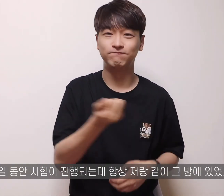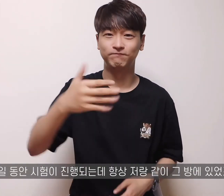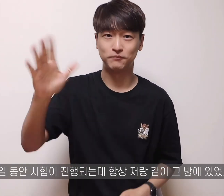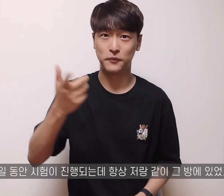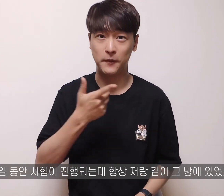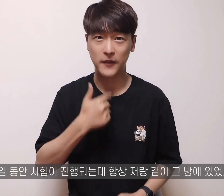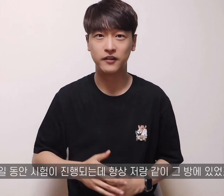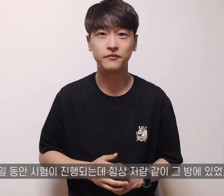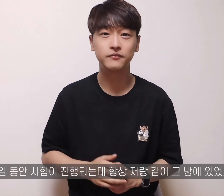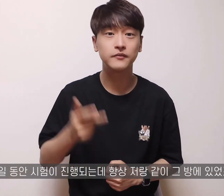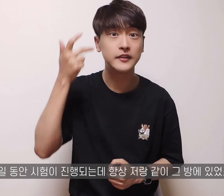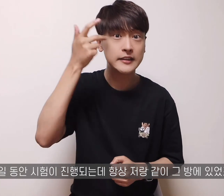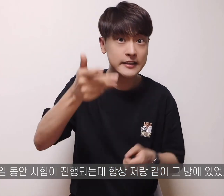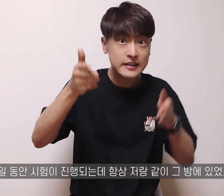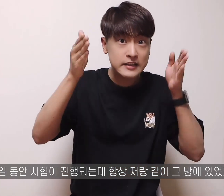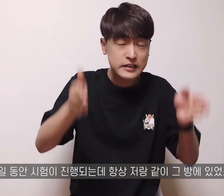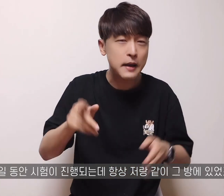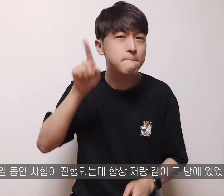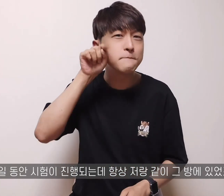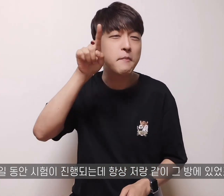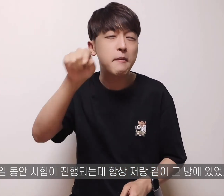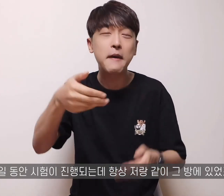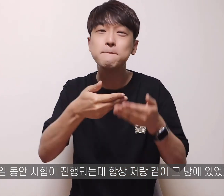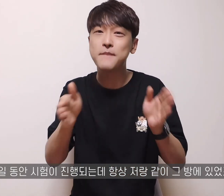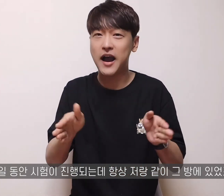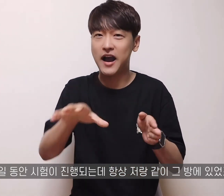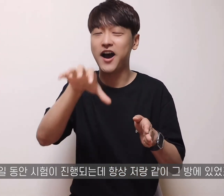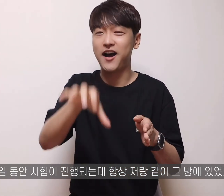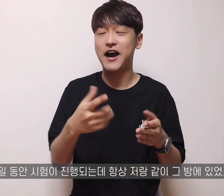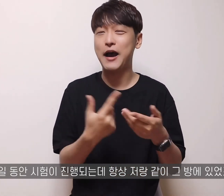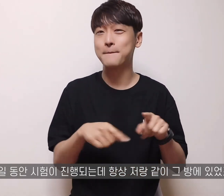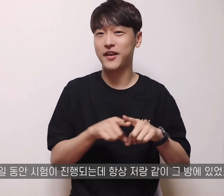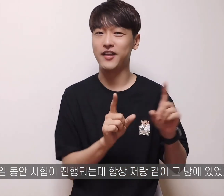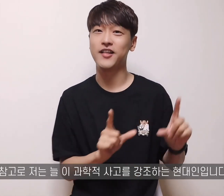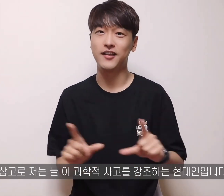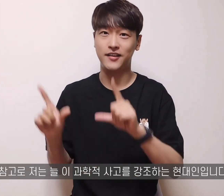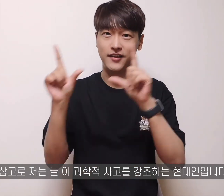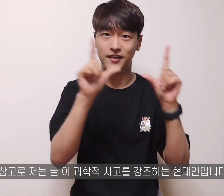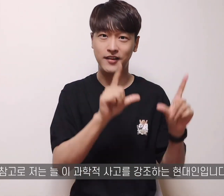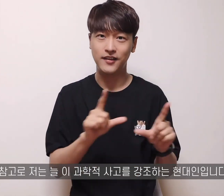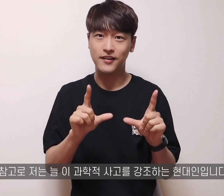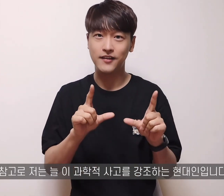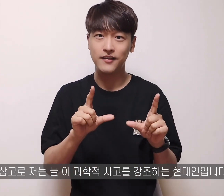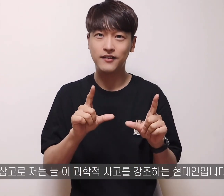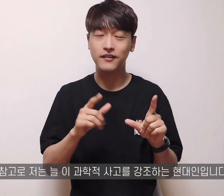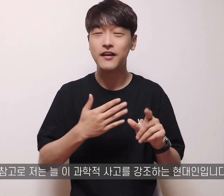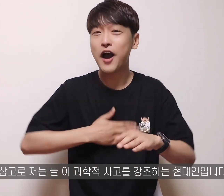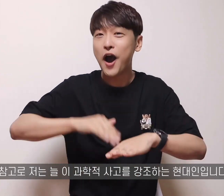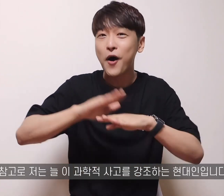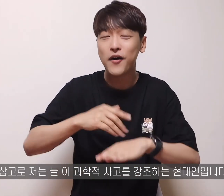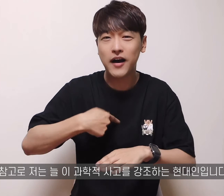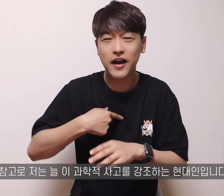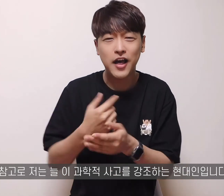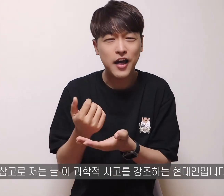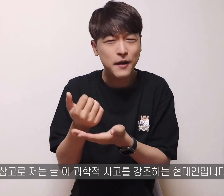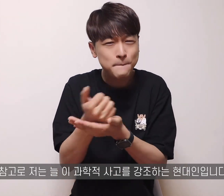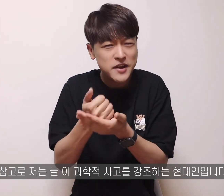항상 저랑 같이 그 방에 있었죠 참고로 저는 늘 이 과학적 사고를 강조하는 현대인입니다